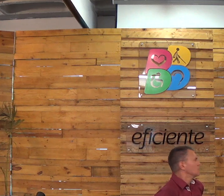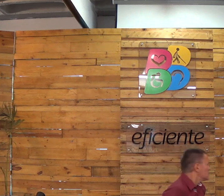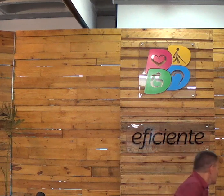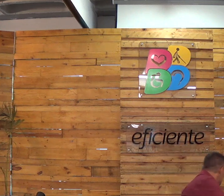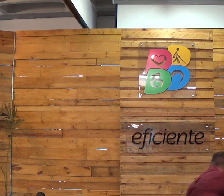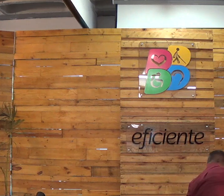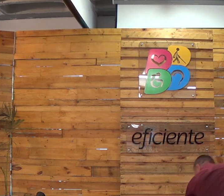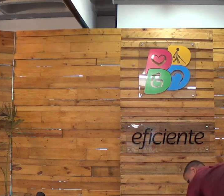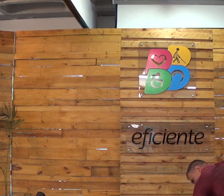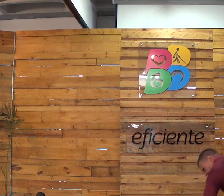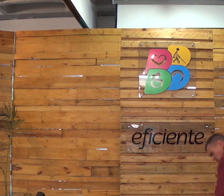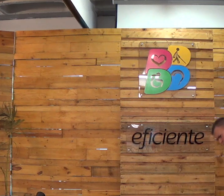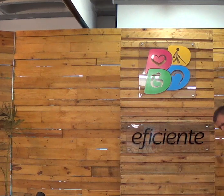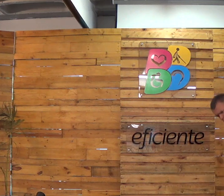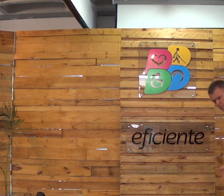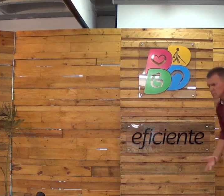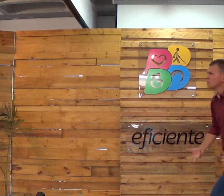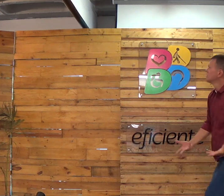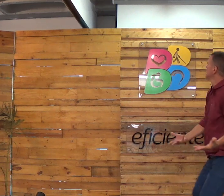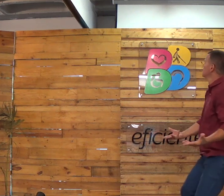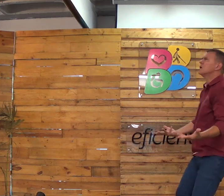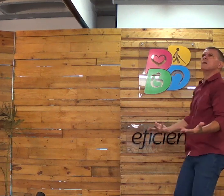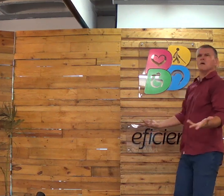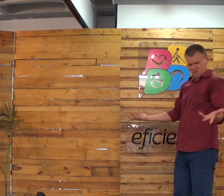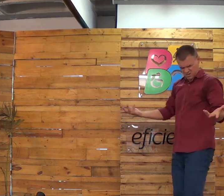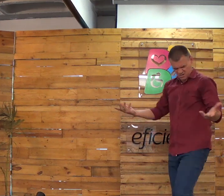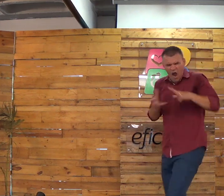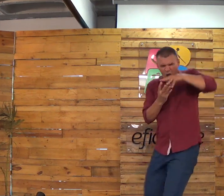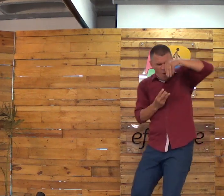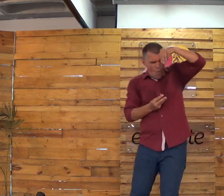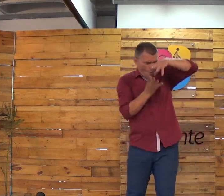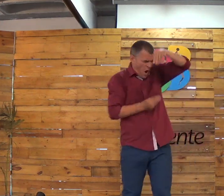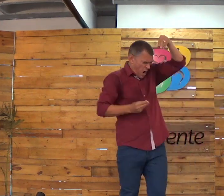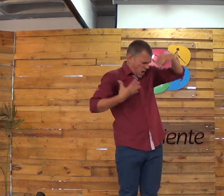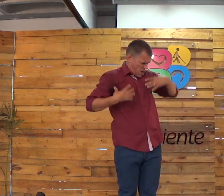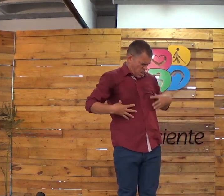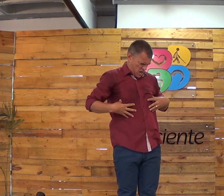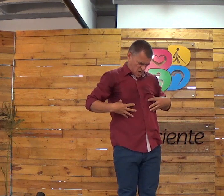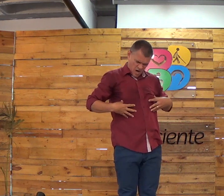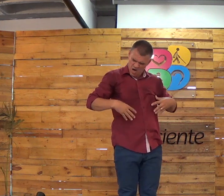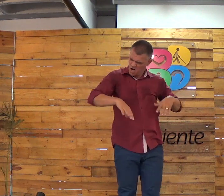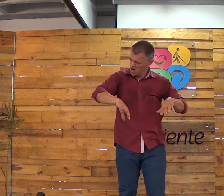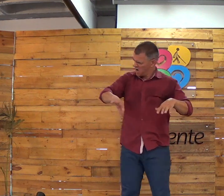Aí eu levanto, dou uma olhada. Ué, que lugar é esse? Meu Deus, é a sua alma agora?